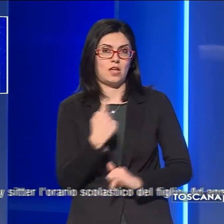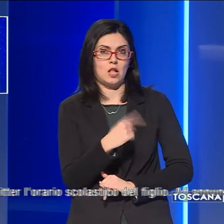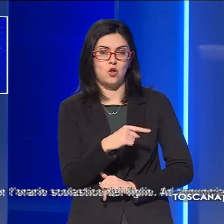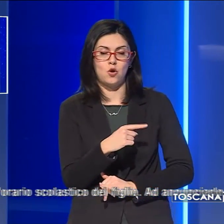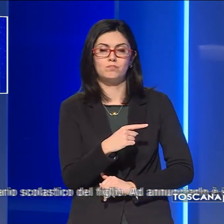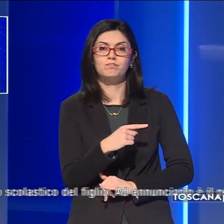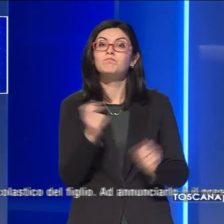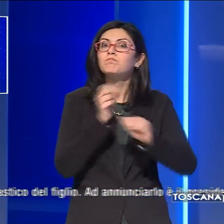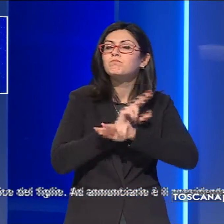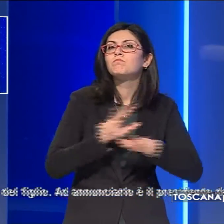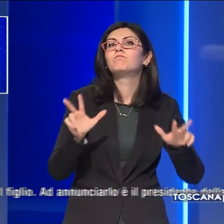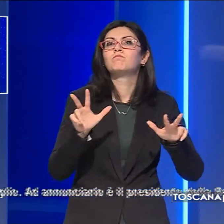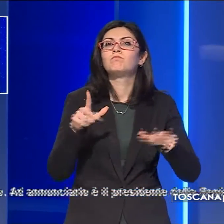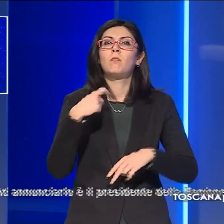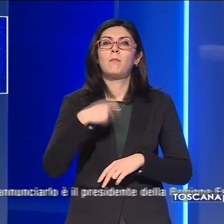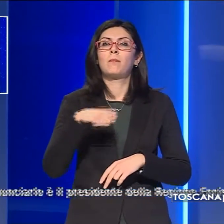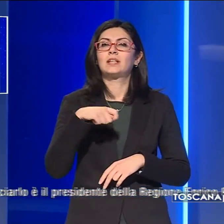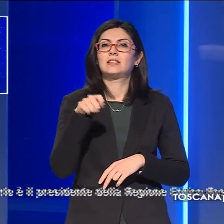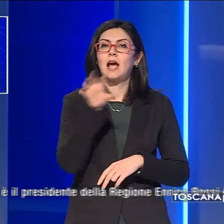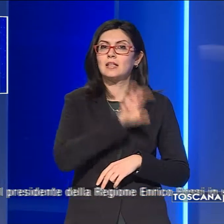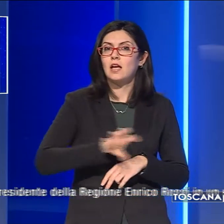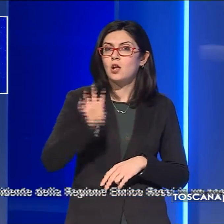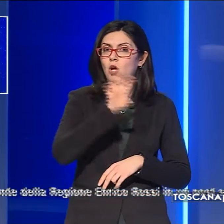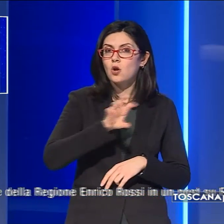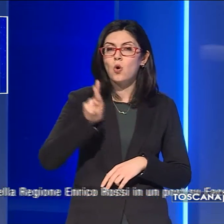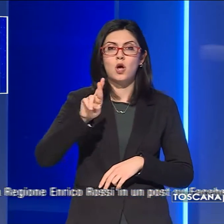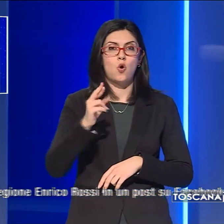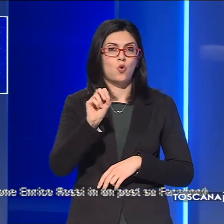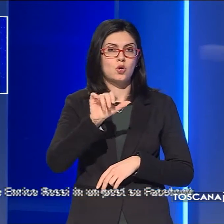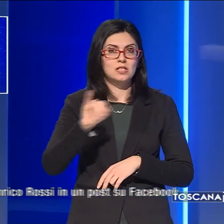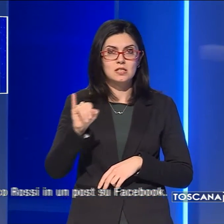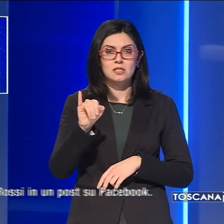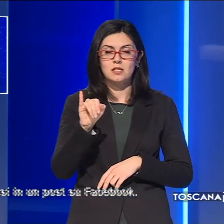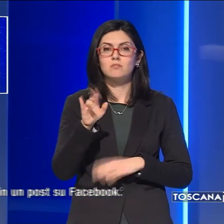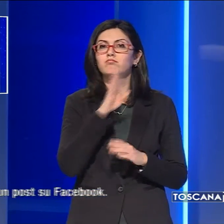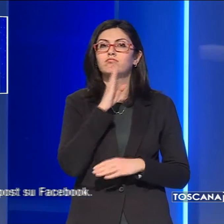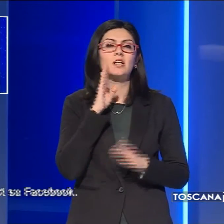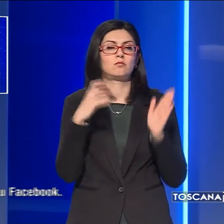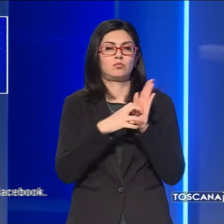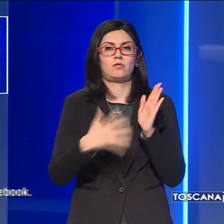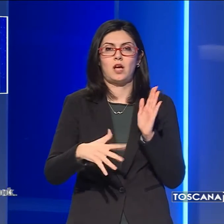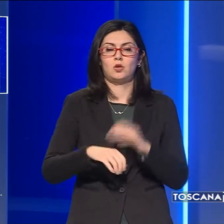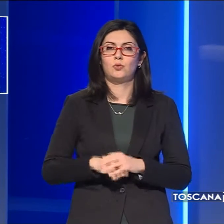Ad annunciarlo è il presidente della regione Enrico Rossi in un post su Facebook.